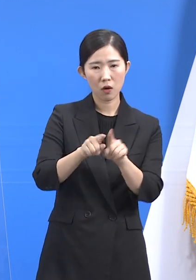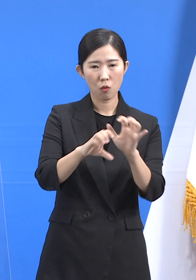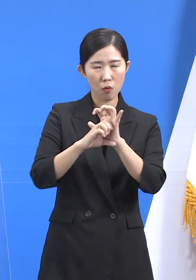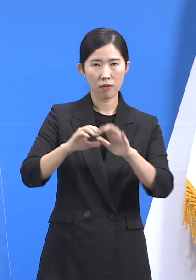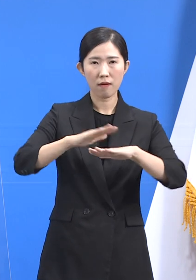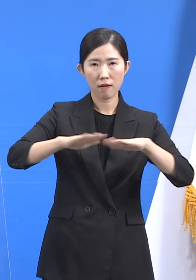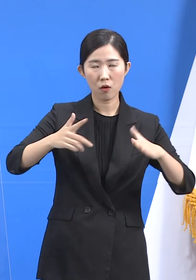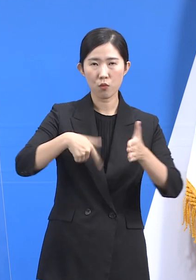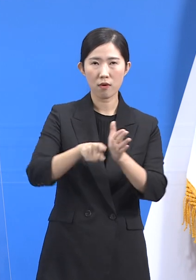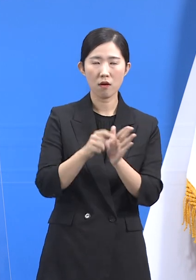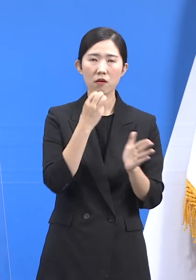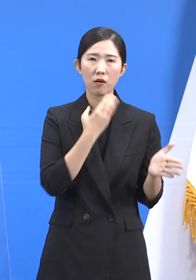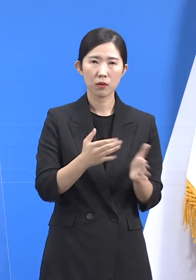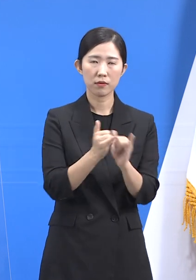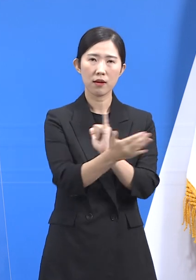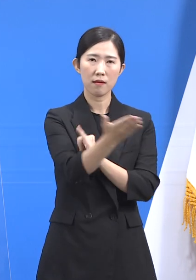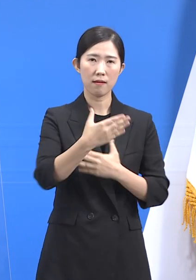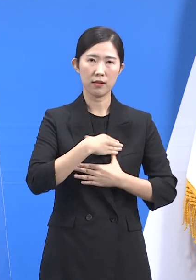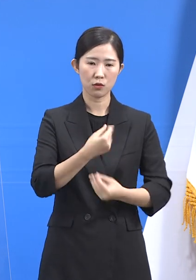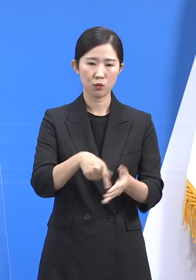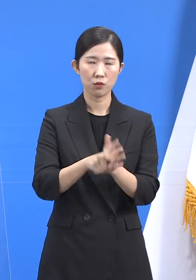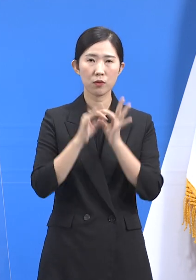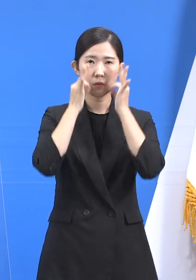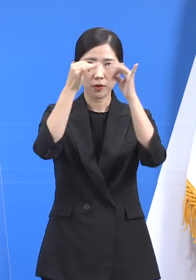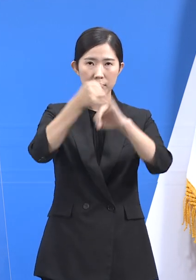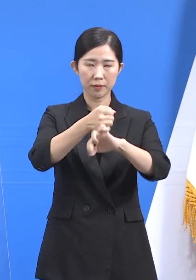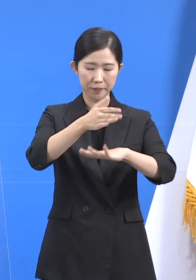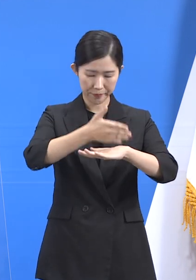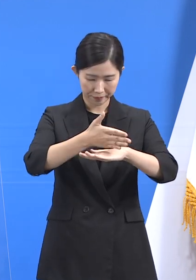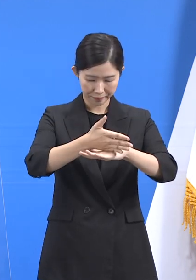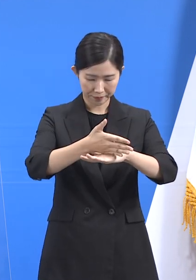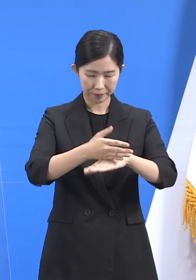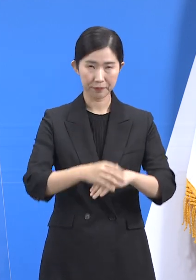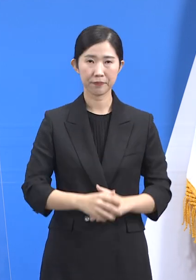극복과 도민의 안전을 위해 최선을 다하겠습니다. 감사합니다.